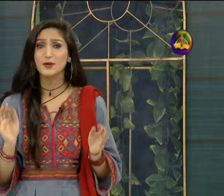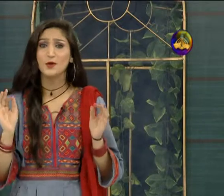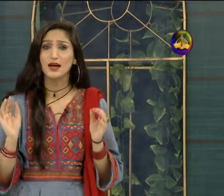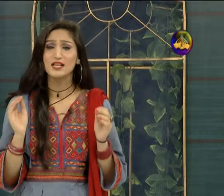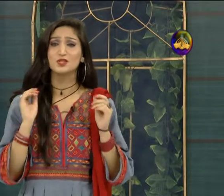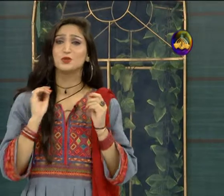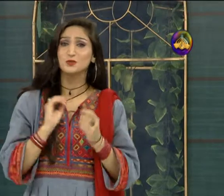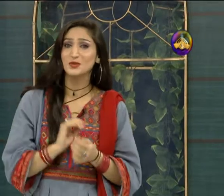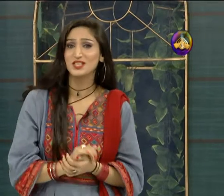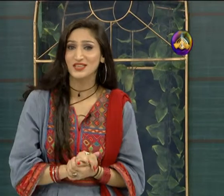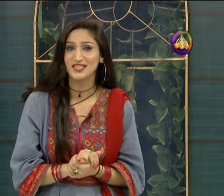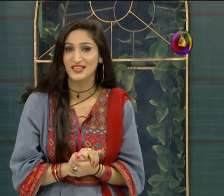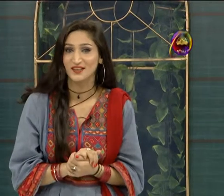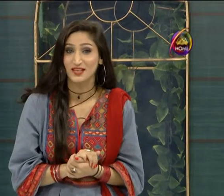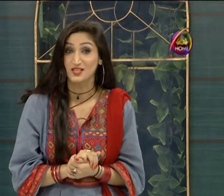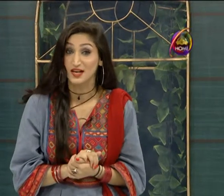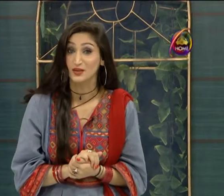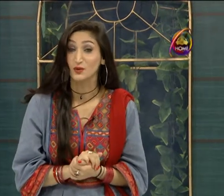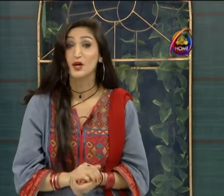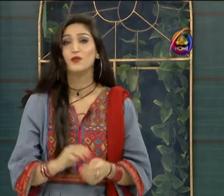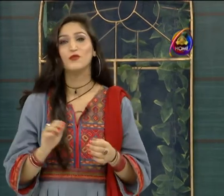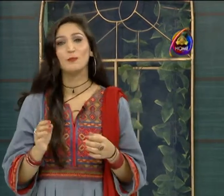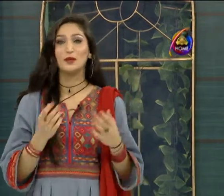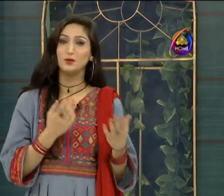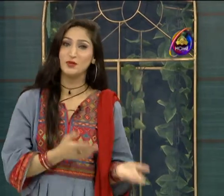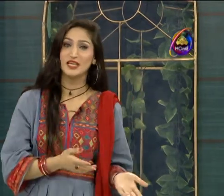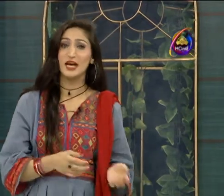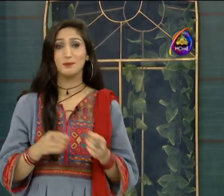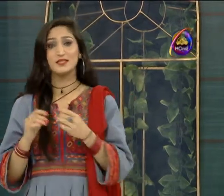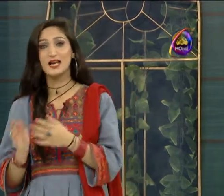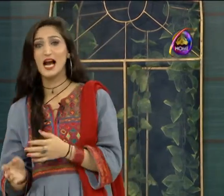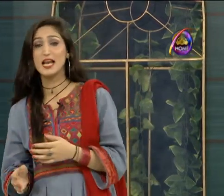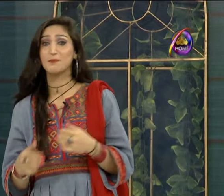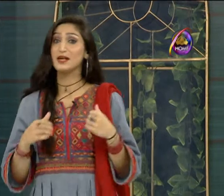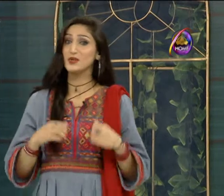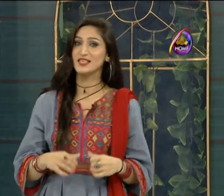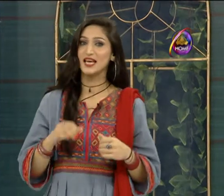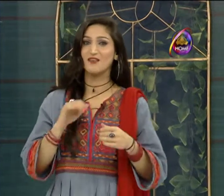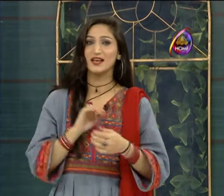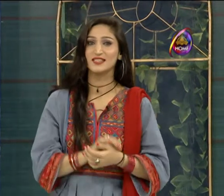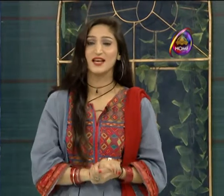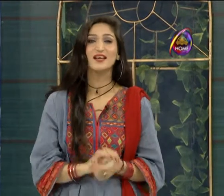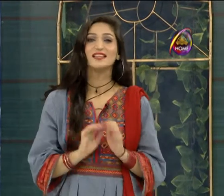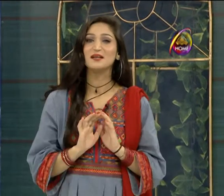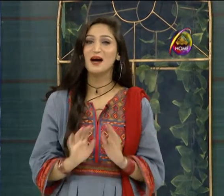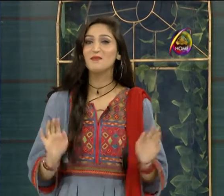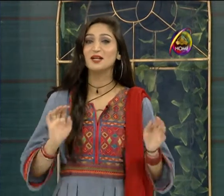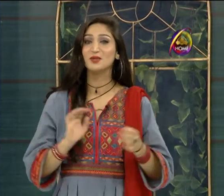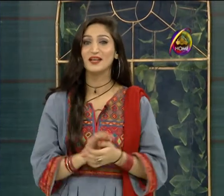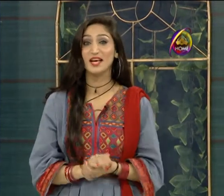ملاقات جس خوبصورت شخصیت سے کروانے جا رہی ہوں وہ اپنی بیوٹی اپنی سٹائل اپنے ٹویسنگ کے حوالے سے تمام لڑکیوں کے لیے ایک